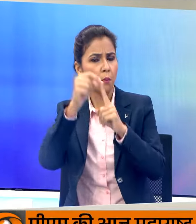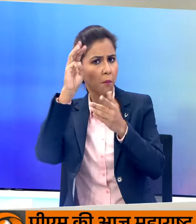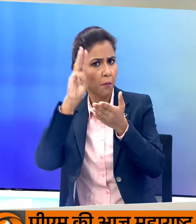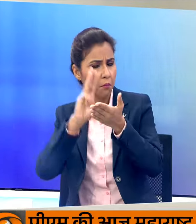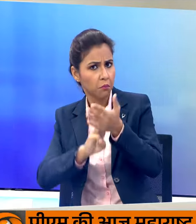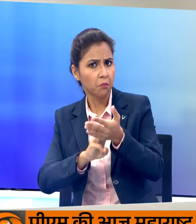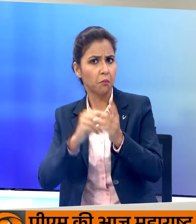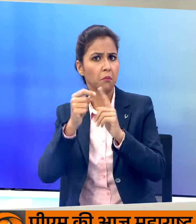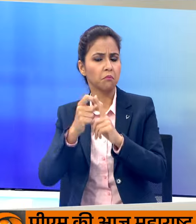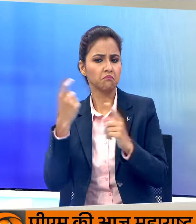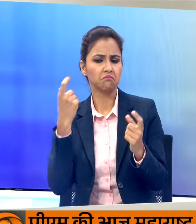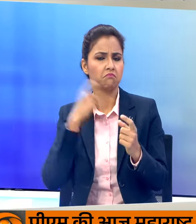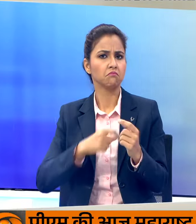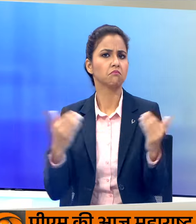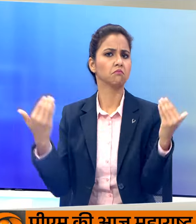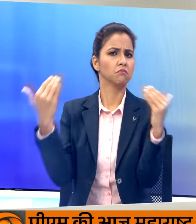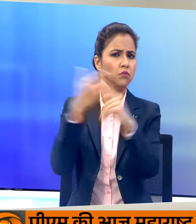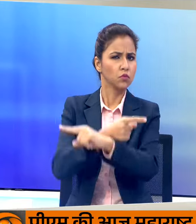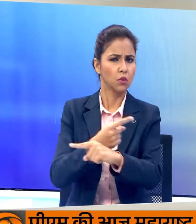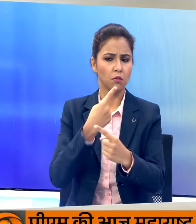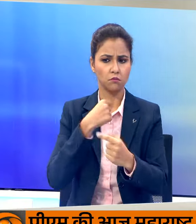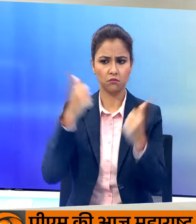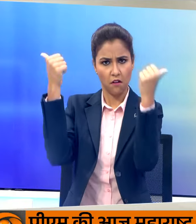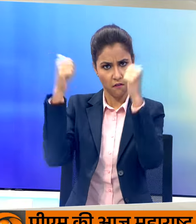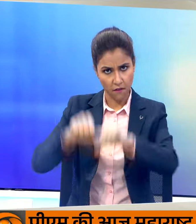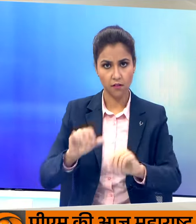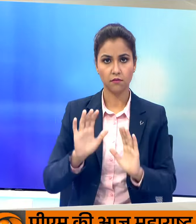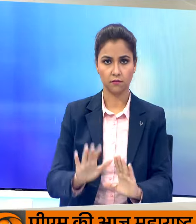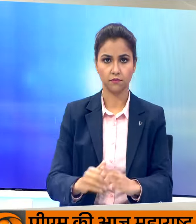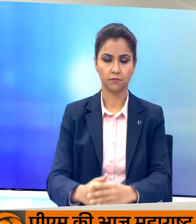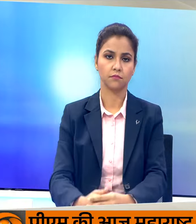नरेंद्र मोदी के खिलाफ चुनाव में हार मिली है